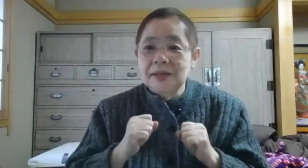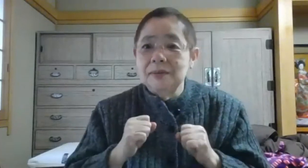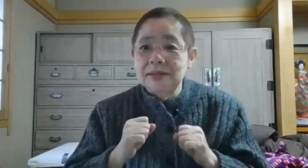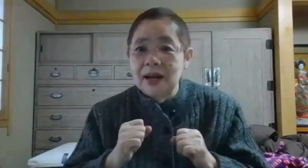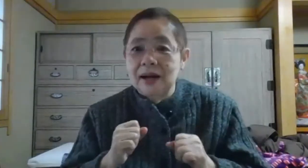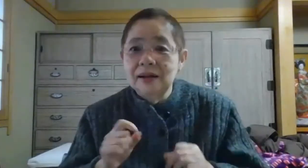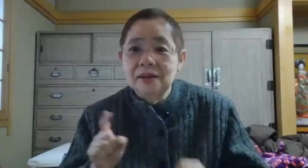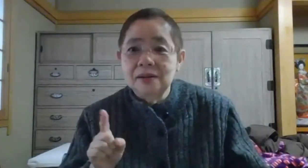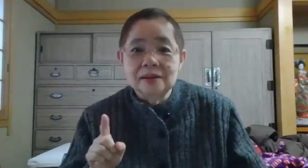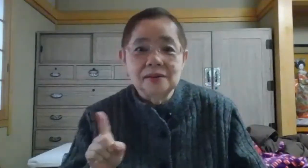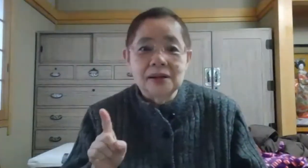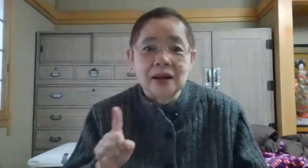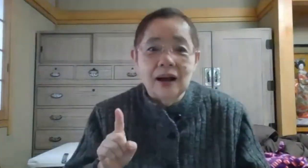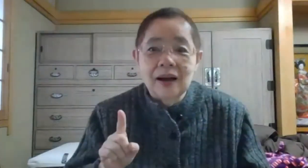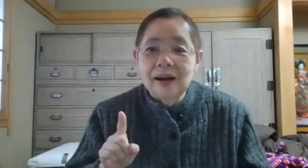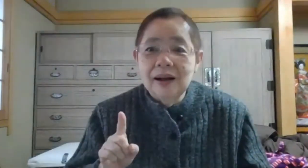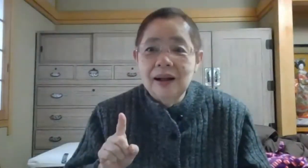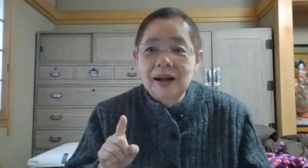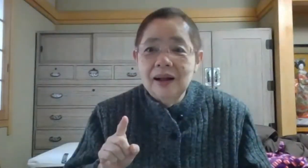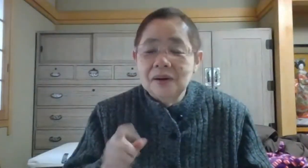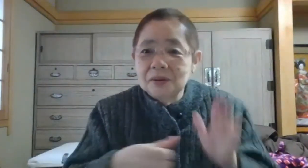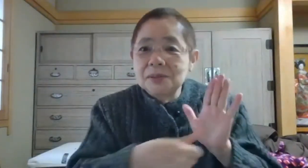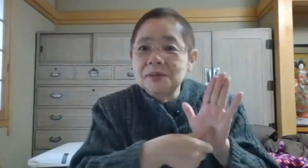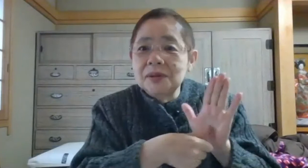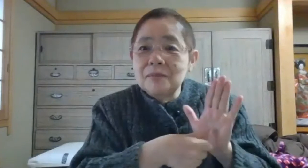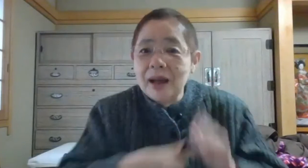いましたらどなたかご自分のお名前